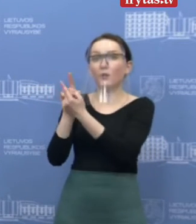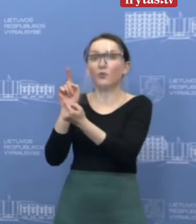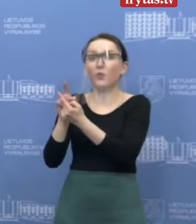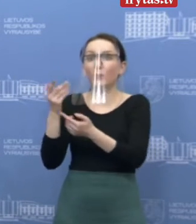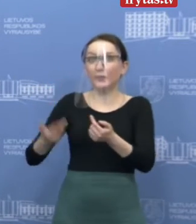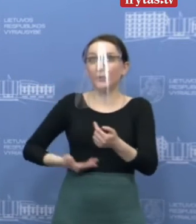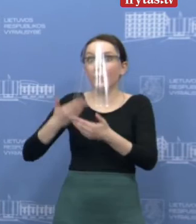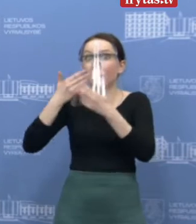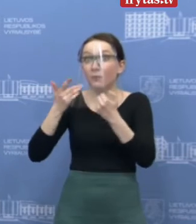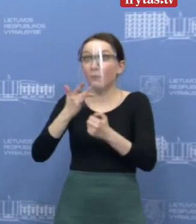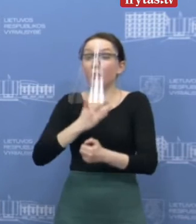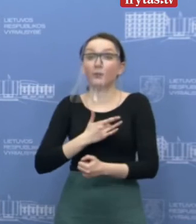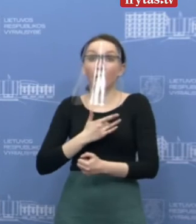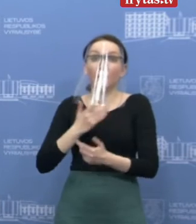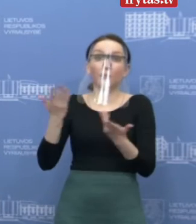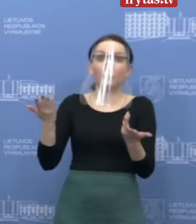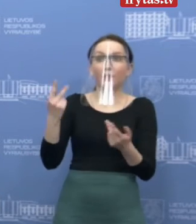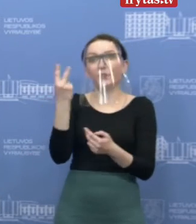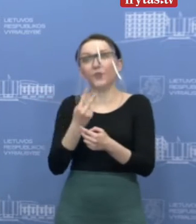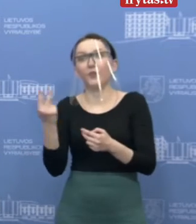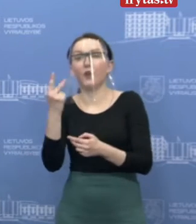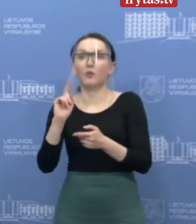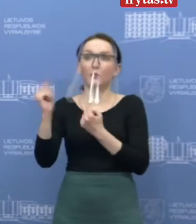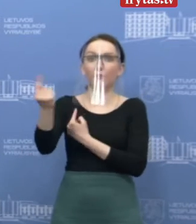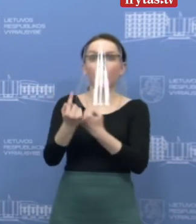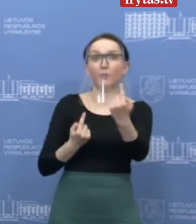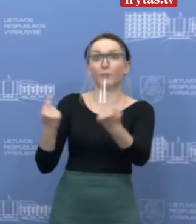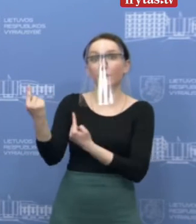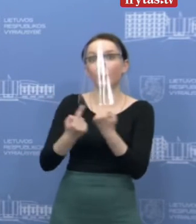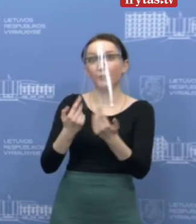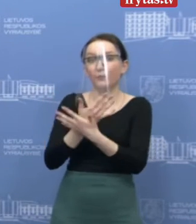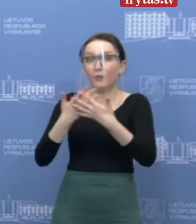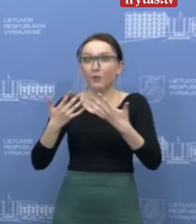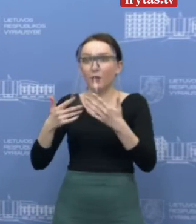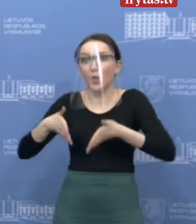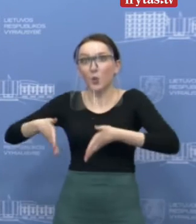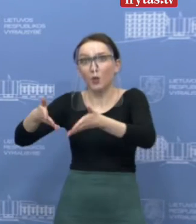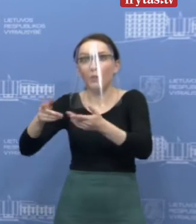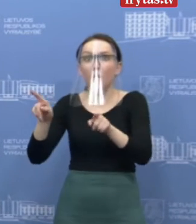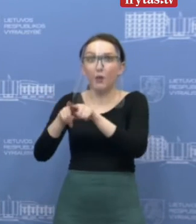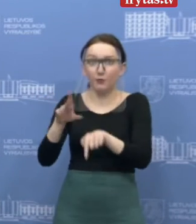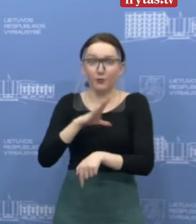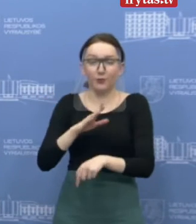tiesioginė nebuvo, bet galimai, tarkim, dvi valandų bėgėje, galėjo būti ir tam pačiam koridoriui.